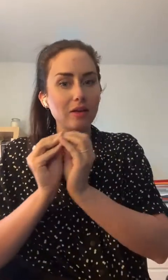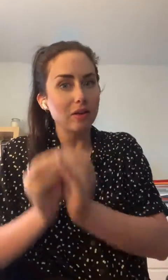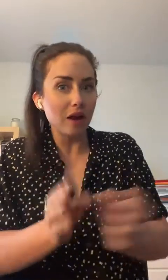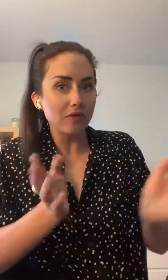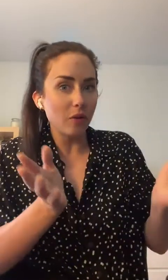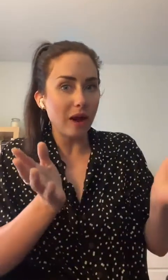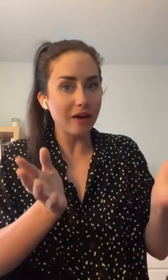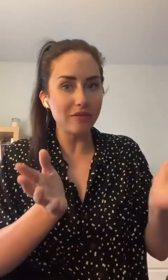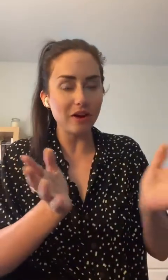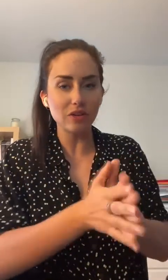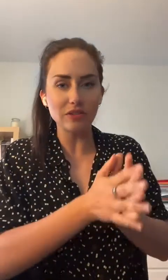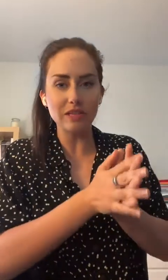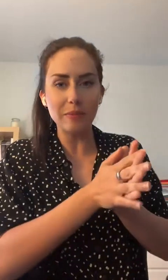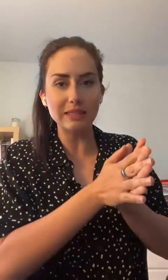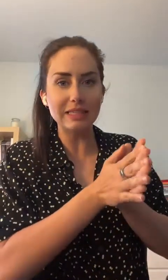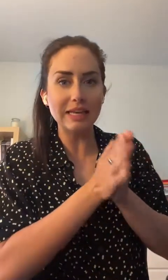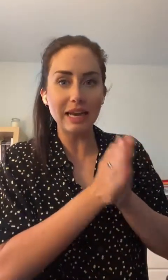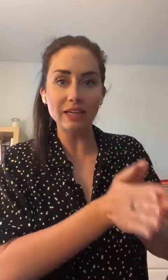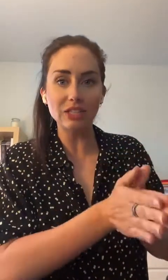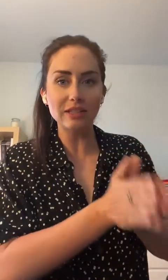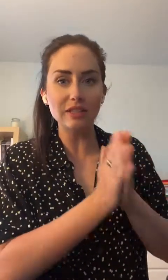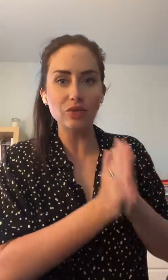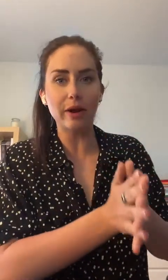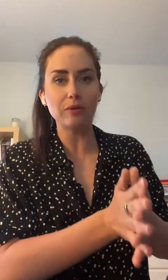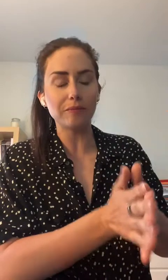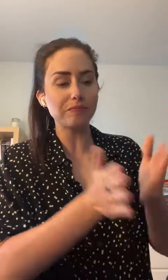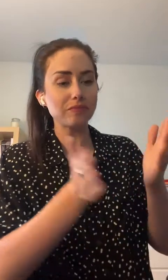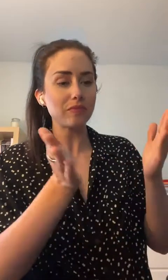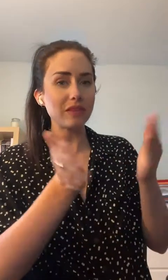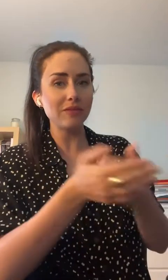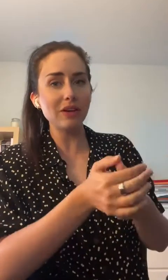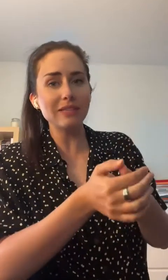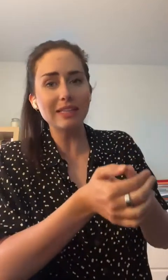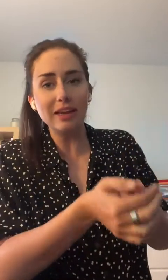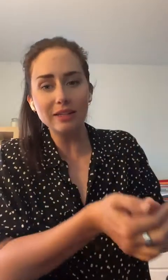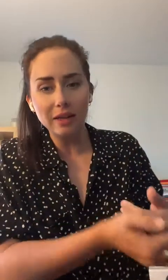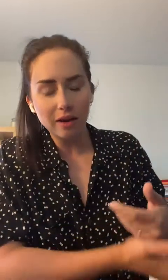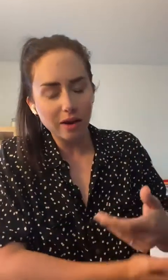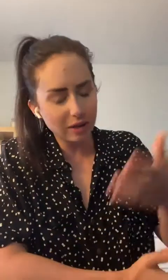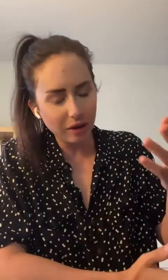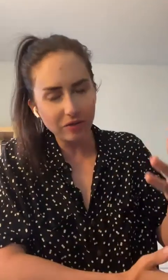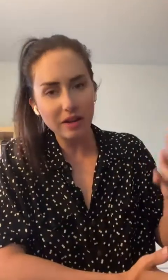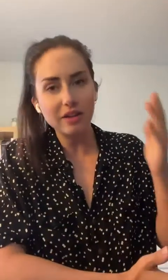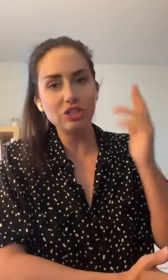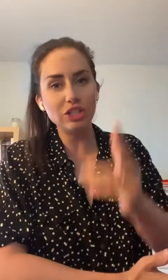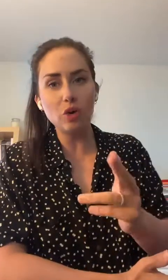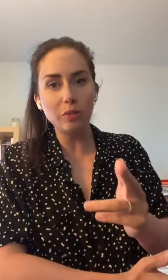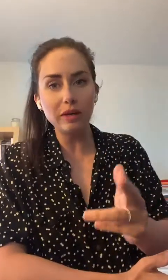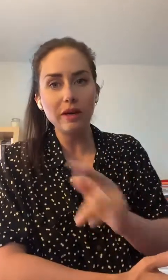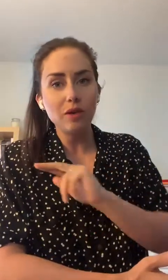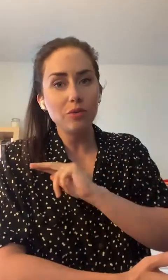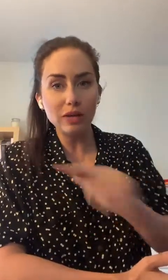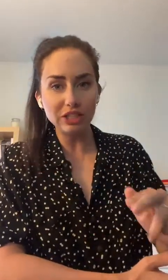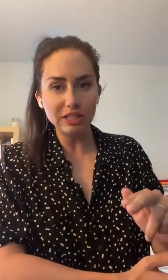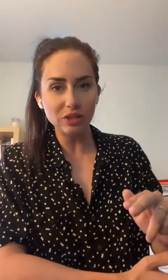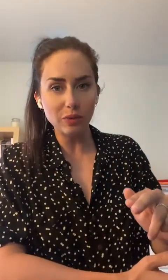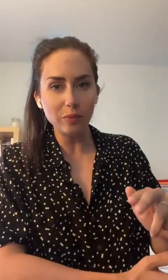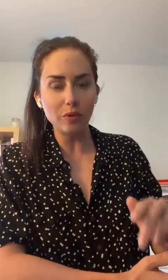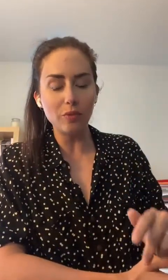que, dans le fond, avant que vous ayez passé la lingette nettoyante. Fait que là, vous dites Caroline, ok, parfait, j'ai compris, plus de lingette nettoyante pour